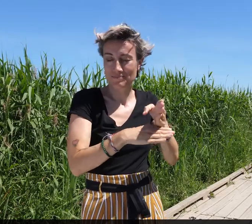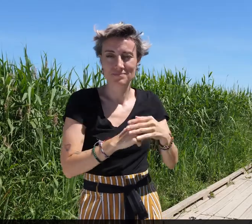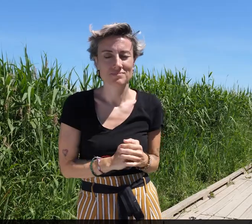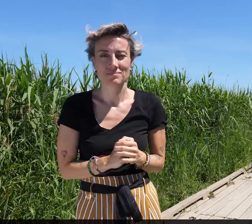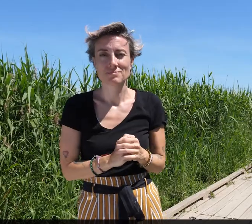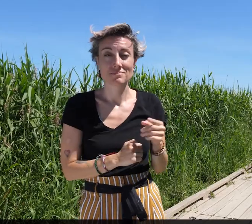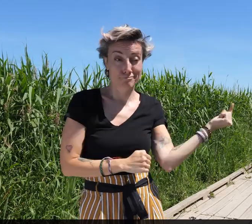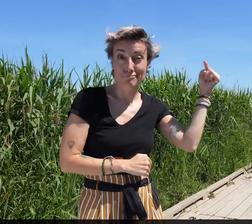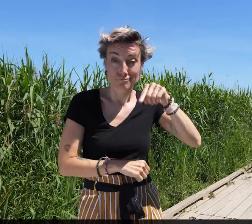est le bois.